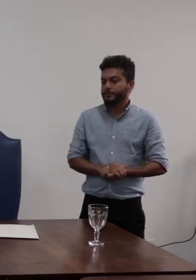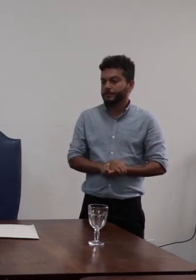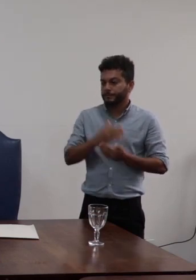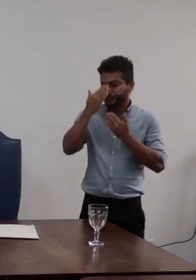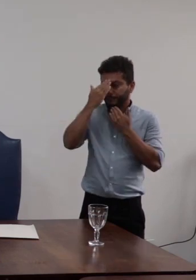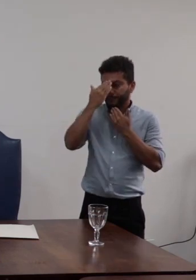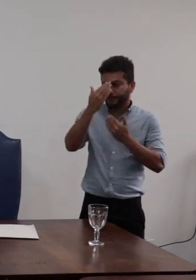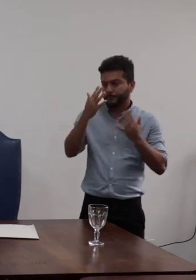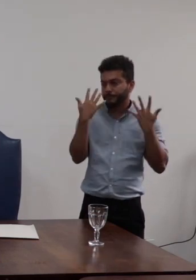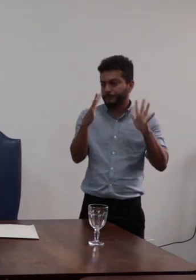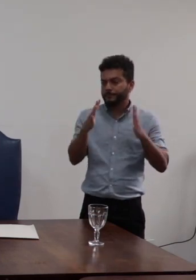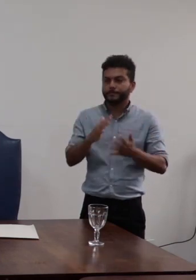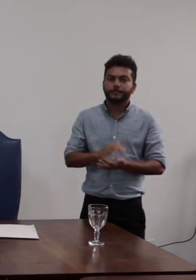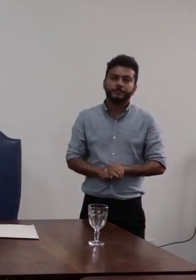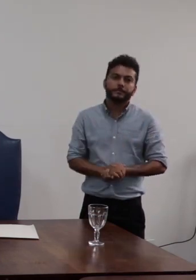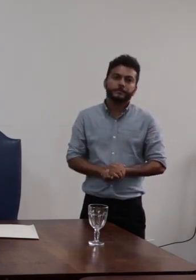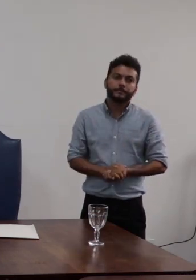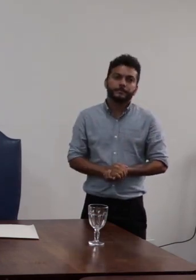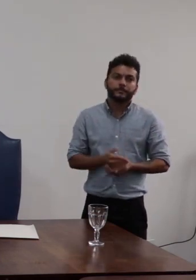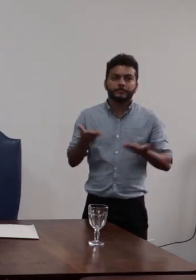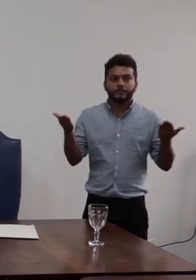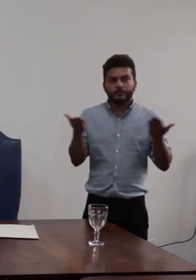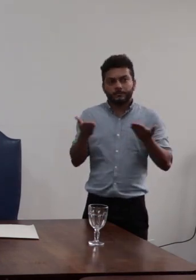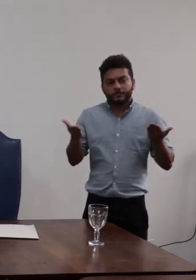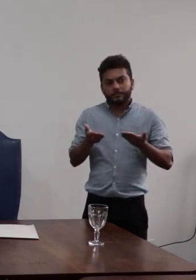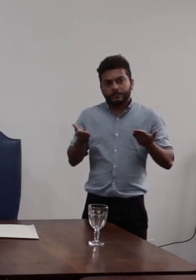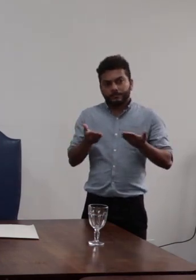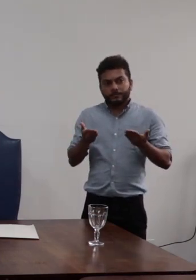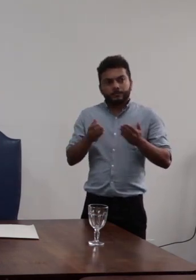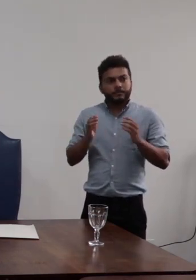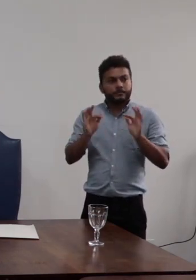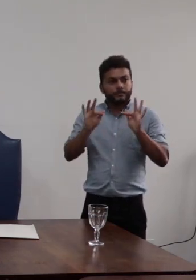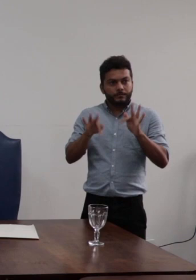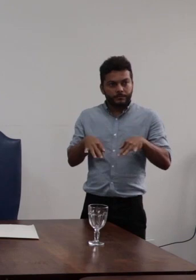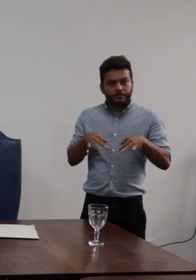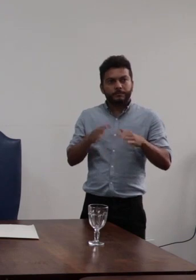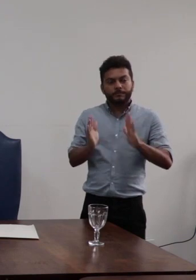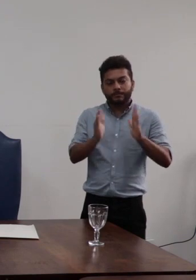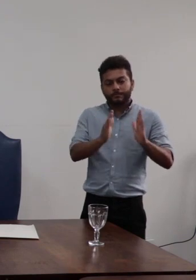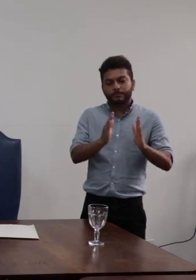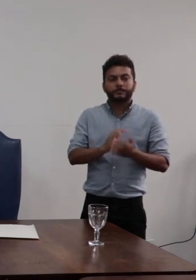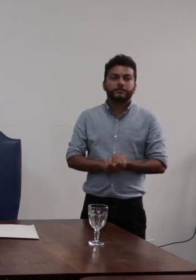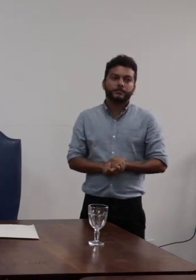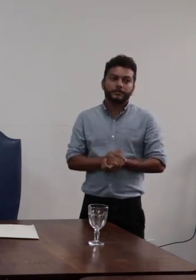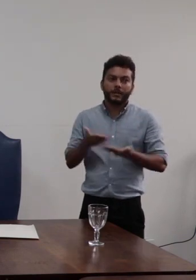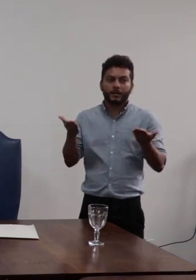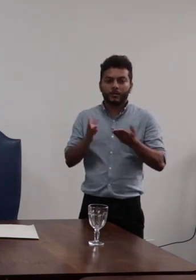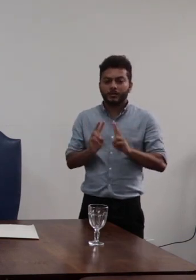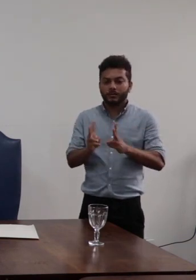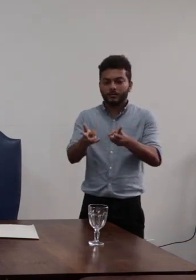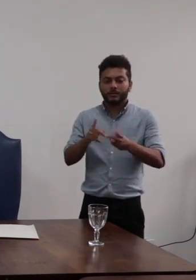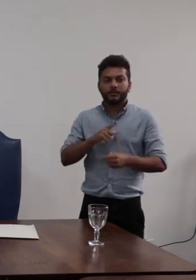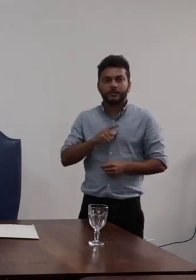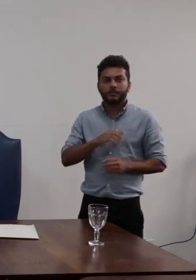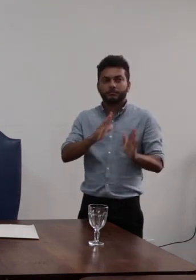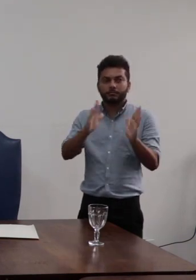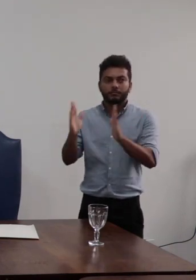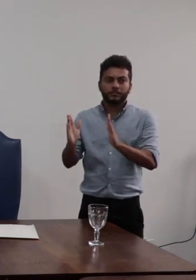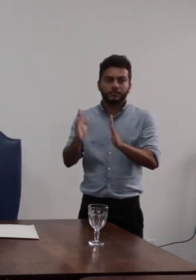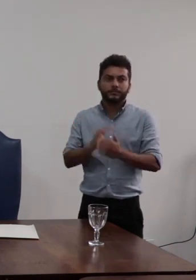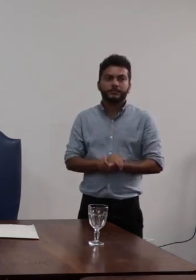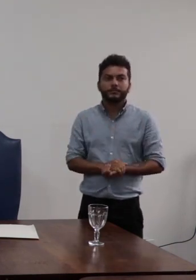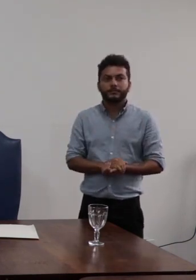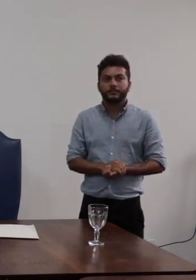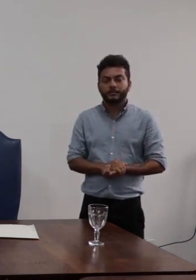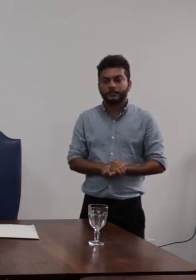parabéns Bom encerrado portanto esse ponto nós vamos prosseguir para o próximo ponto